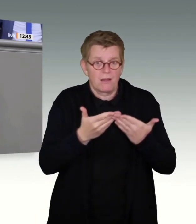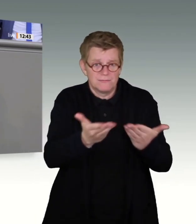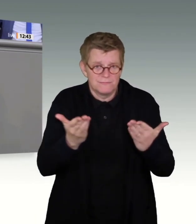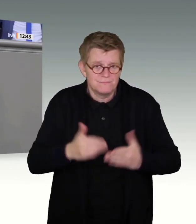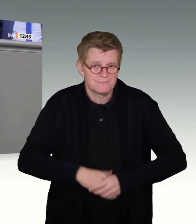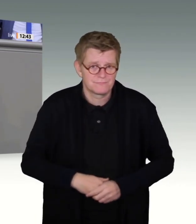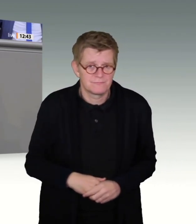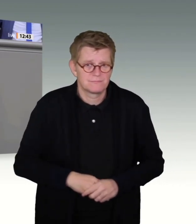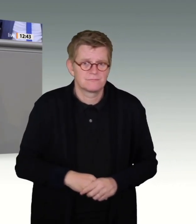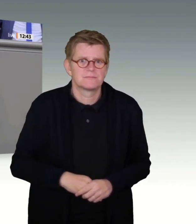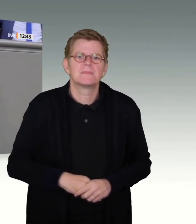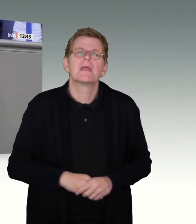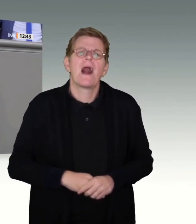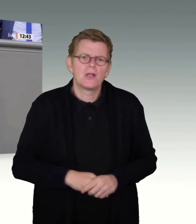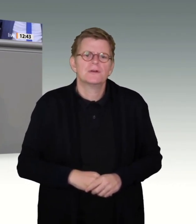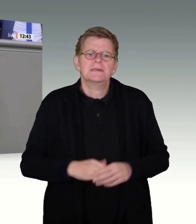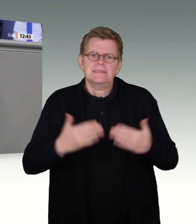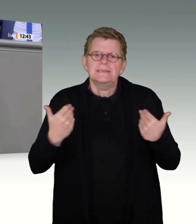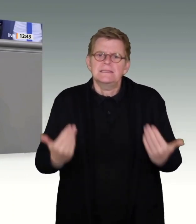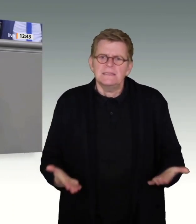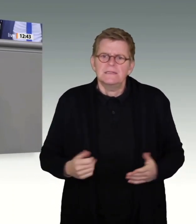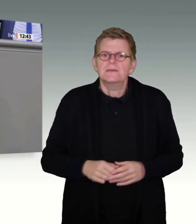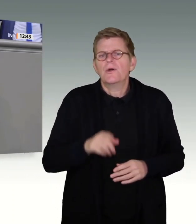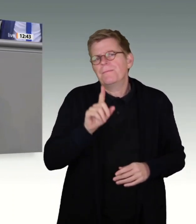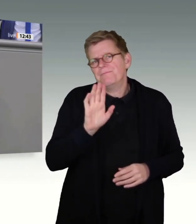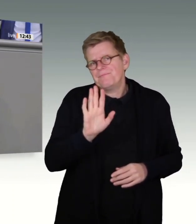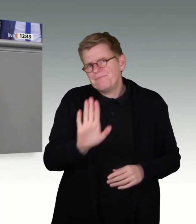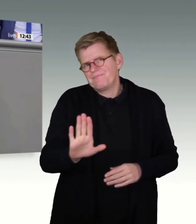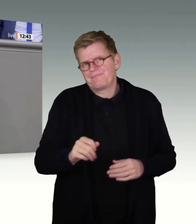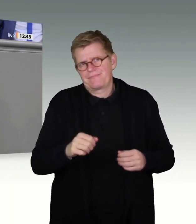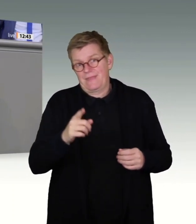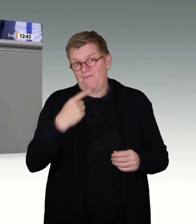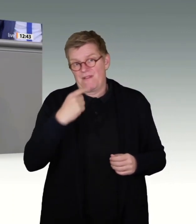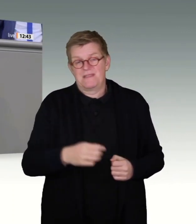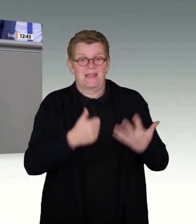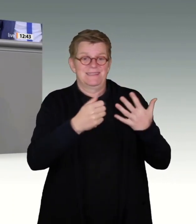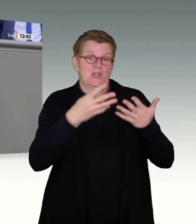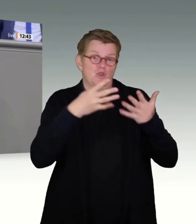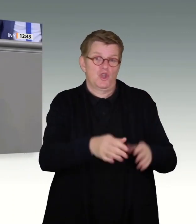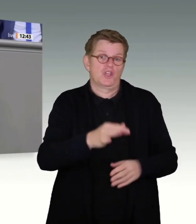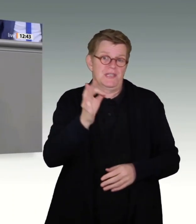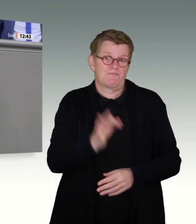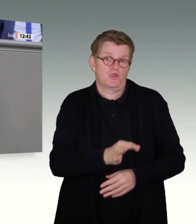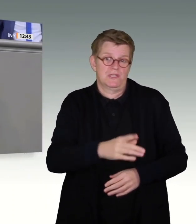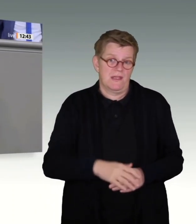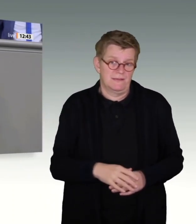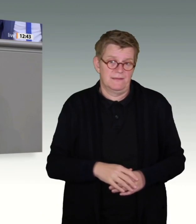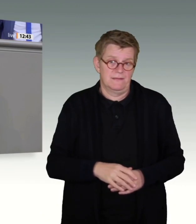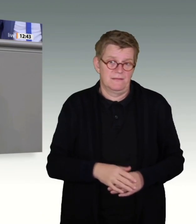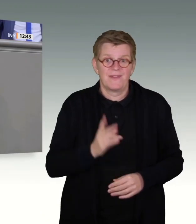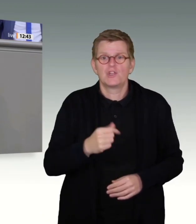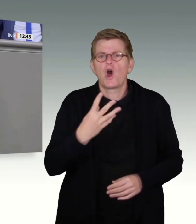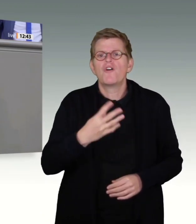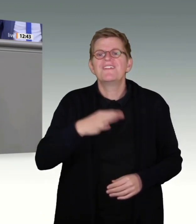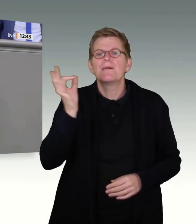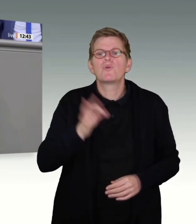Das entspricht gerade nicht dem Bild, was Sie hier zeichnen wollen. 96 Prozent sind zwar immer noch 4